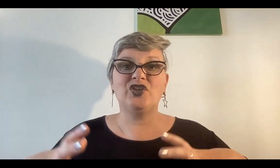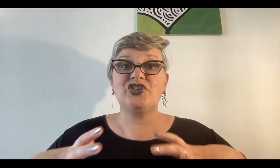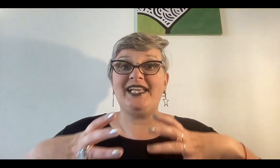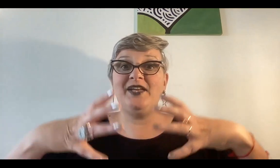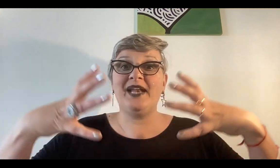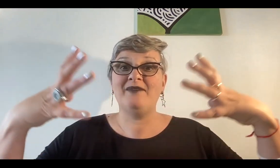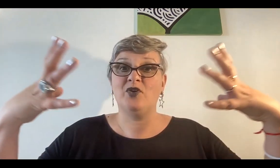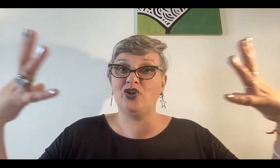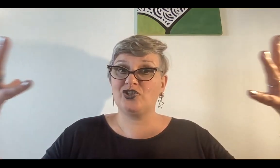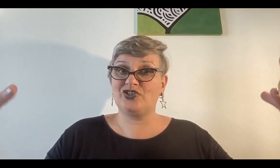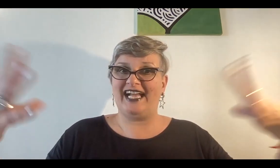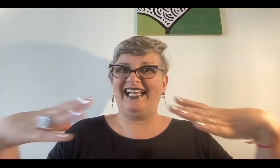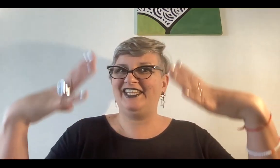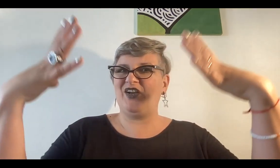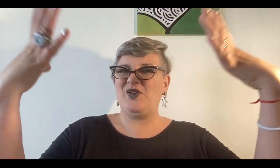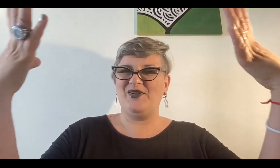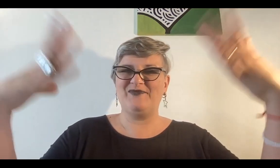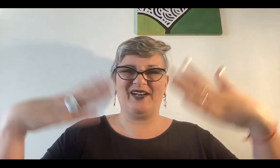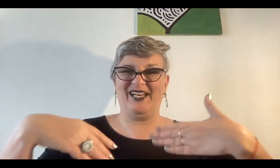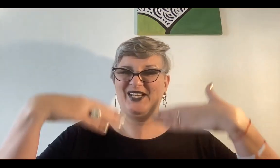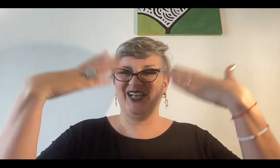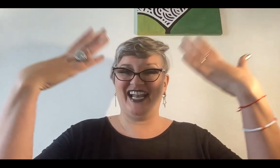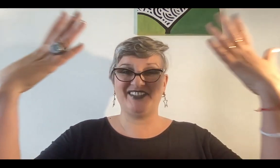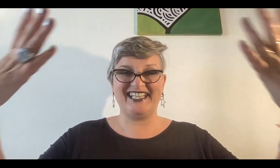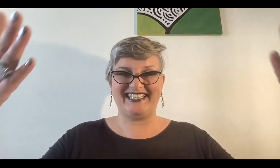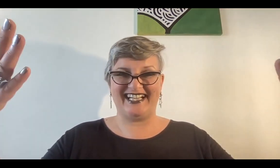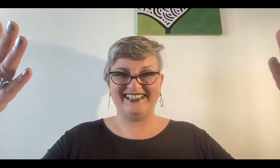cuando celebramos al Dios porque nos dieron toda la cosecha